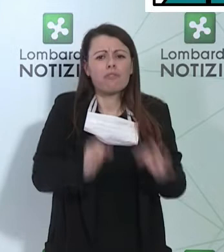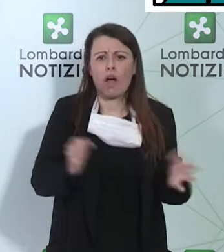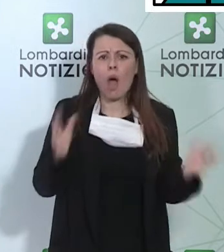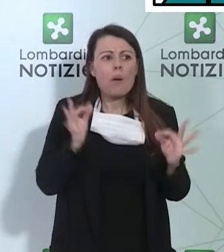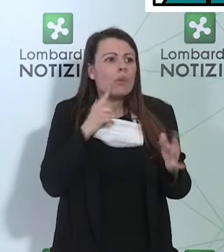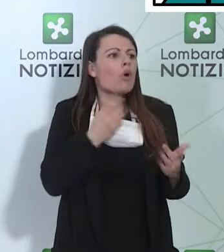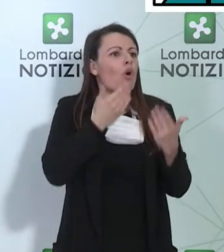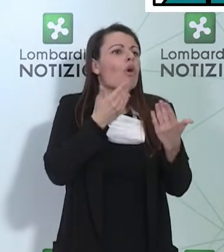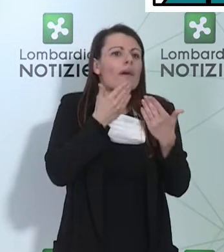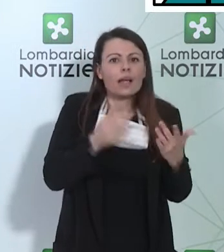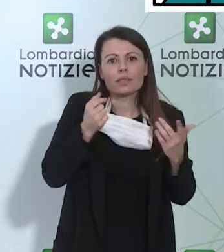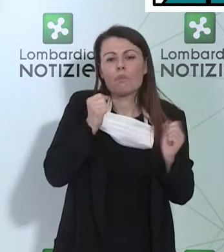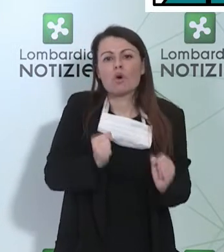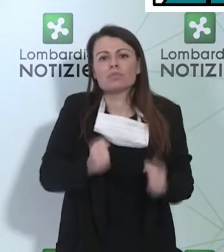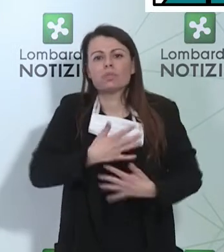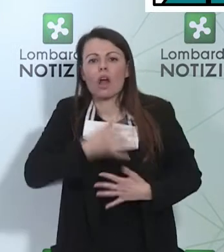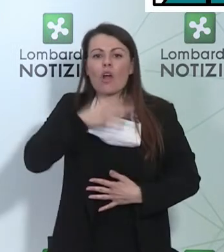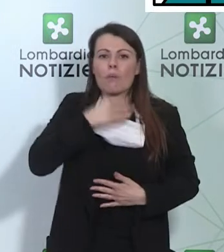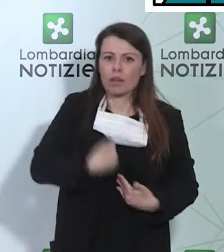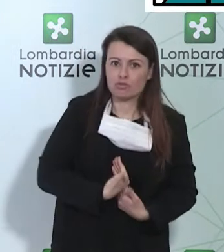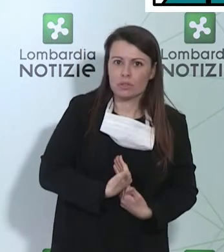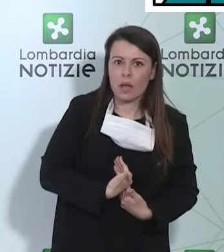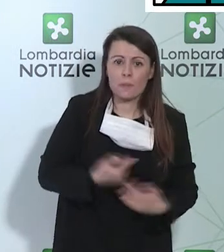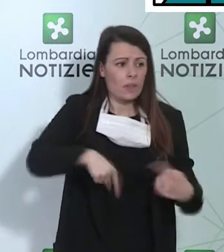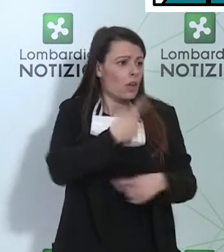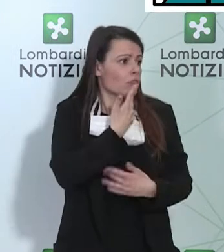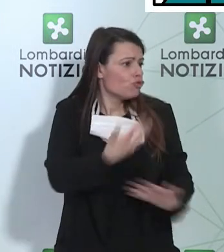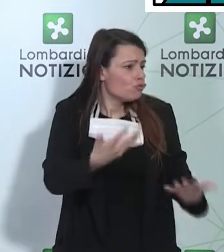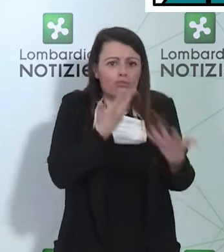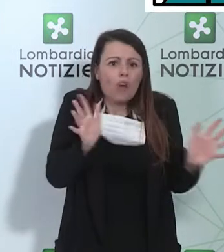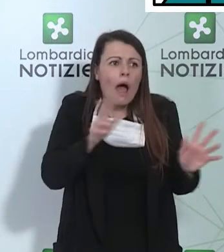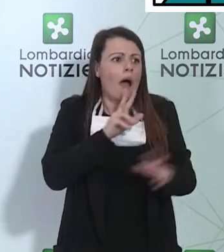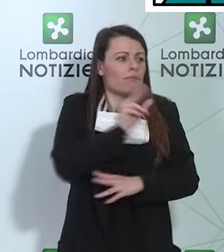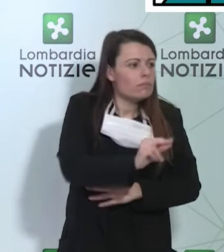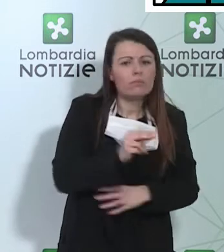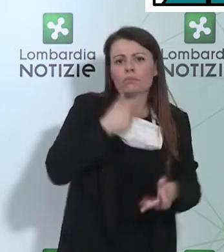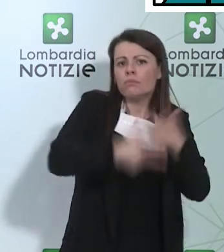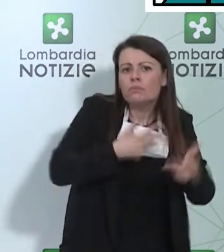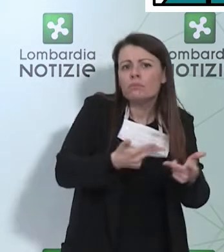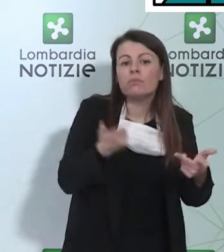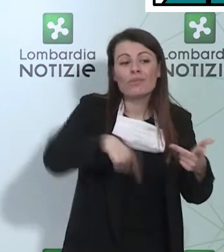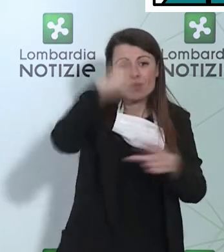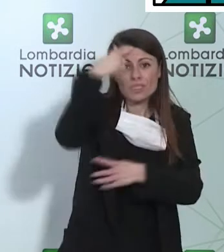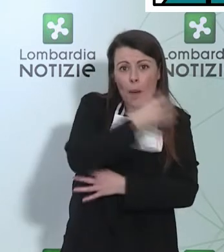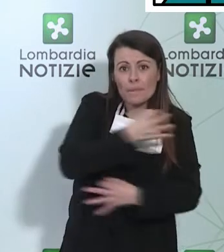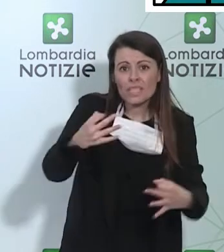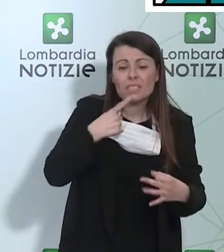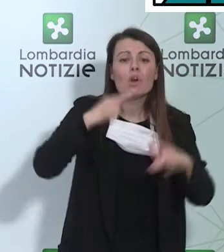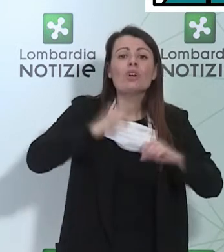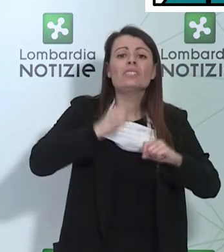potenzialità. Perché ho già detto che oltre a certo... Voi sapete che fra sanitari e